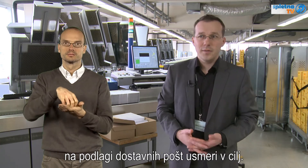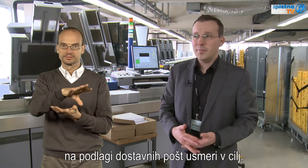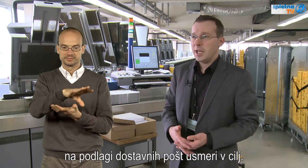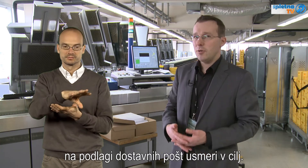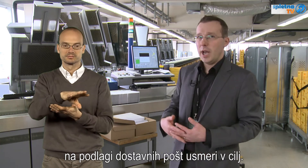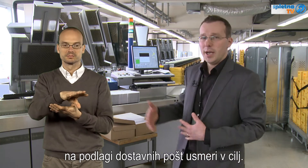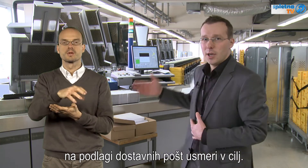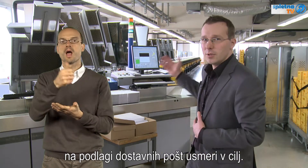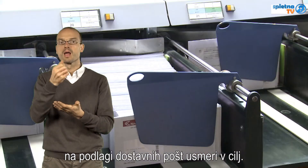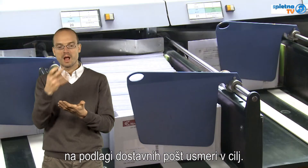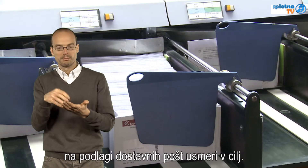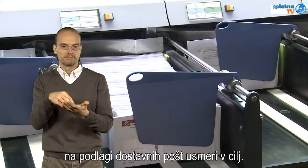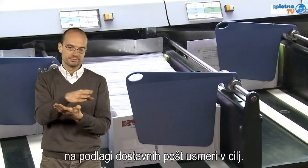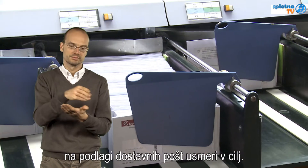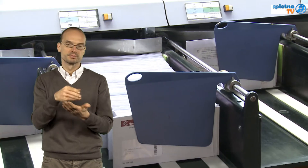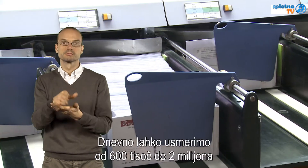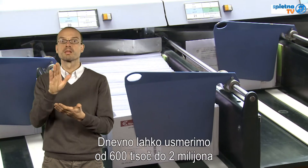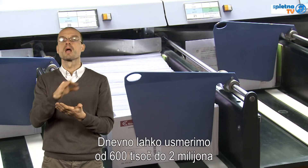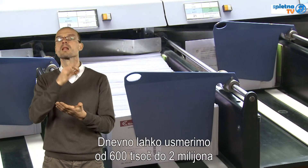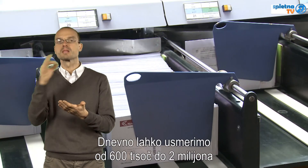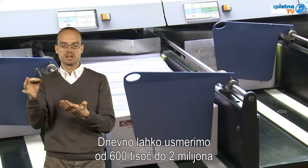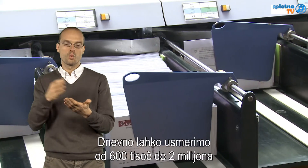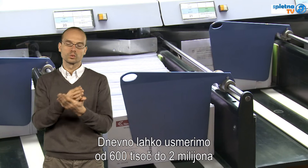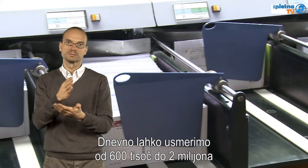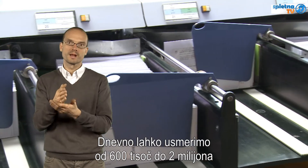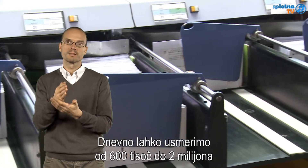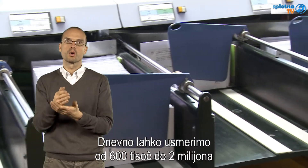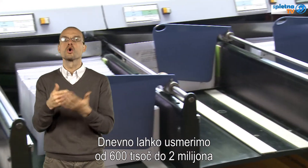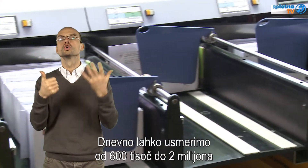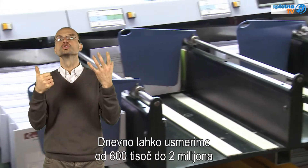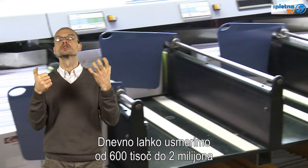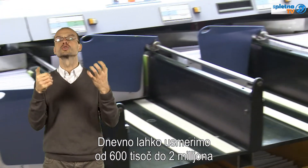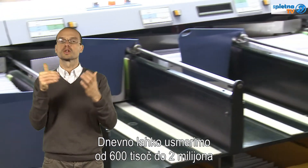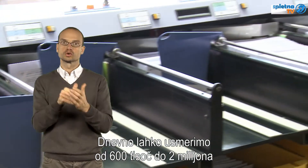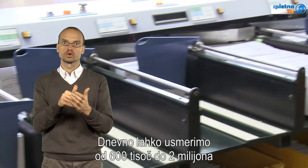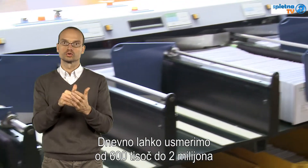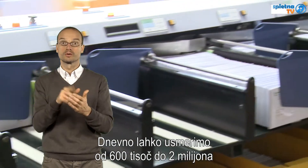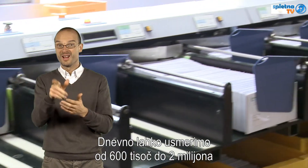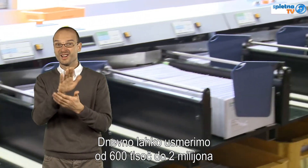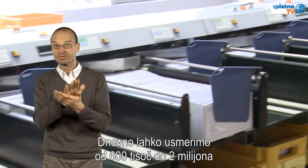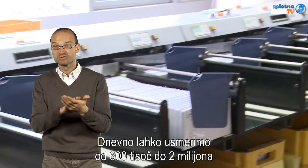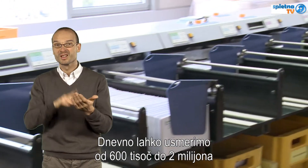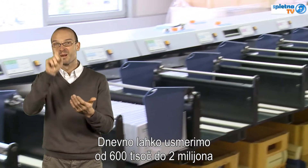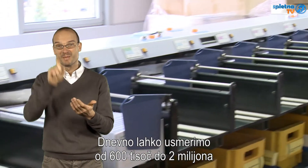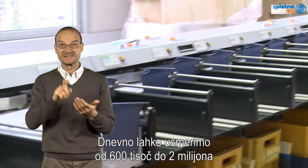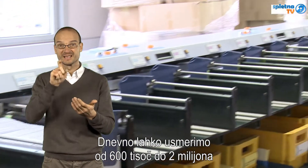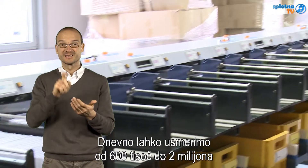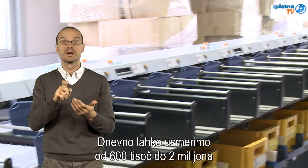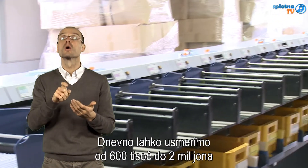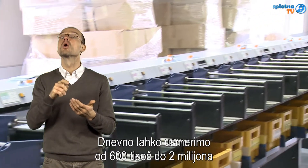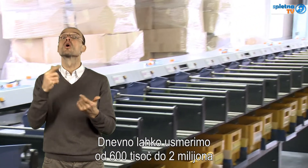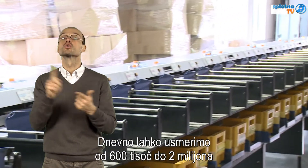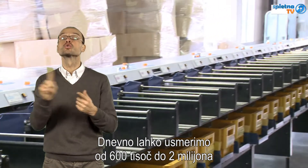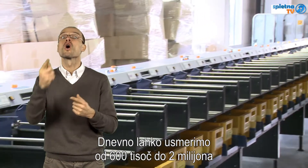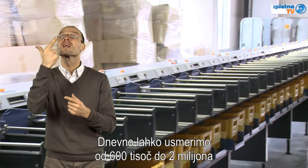v smerju enega od ciljev. Dnevno pa lahko usmerimo od 600 tisoč v začetku meseca, ko je malo več korespondence,